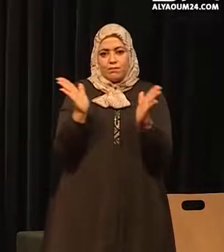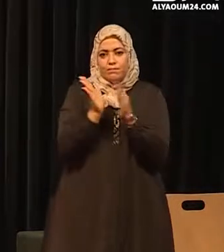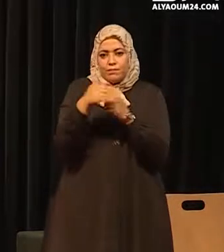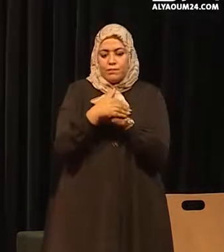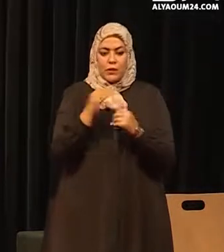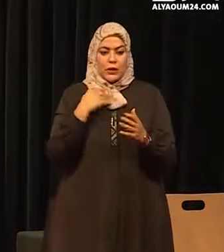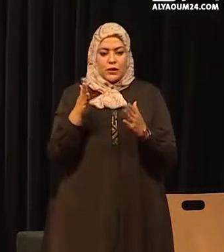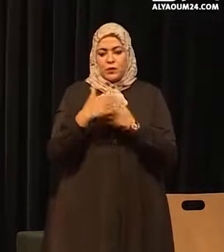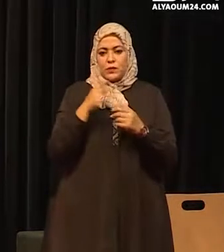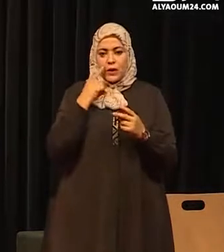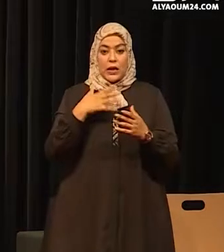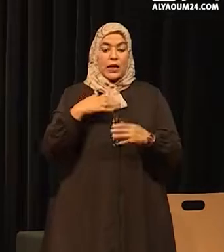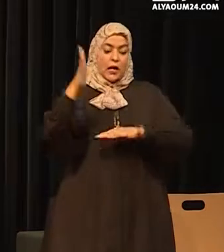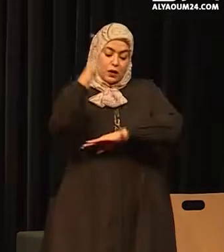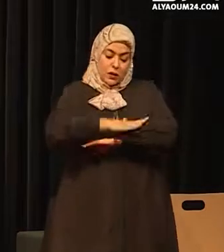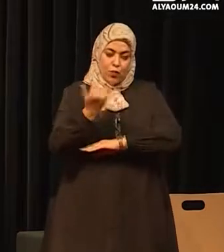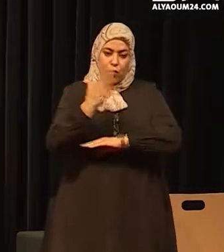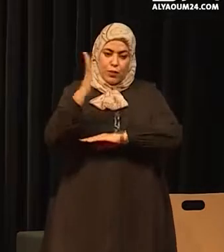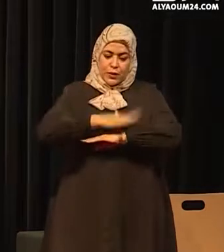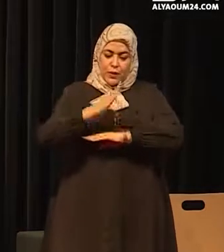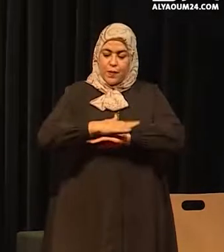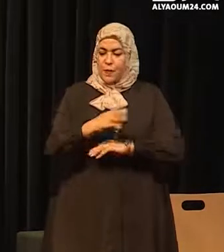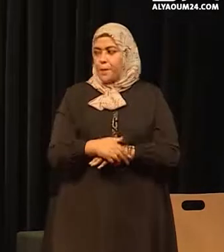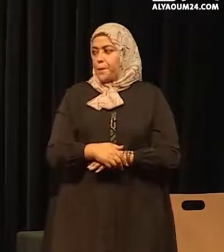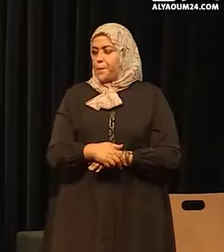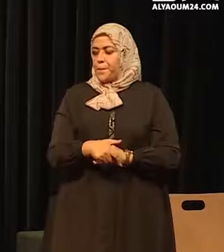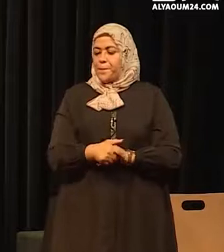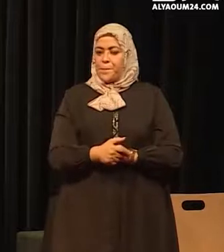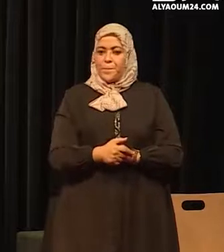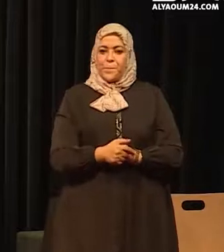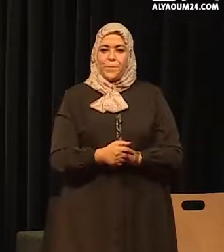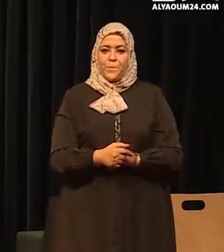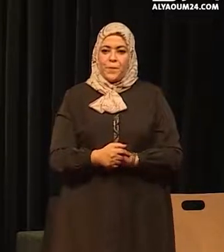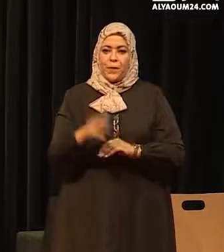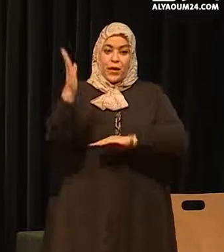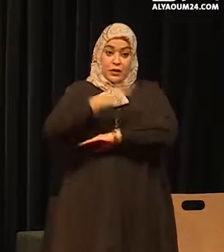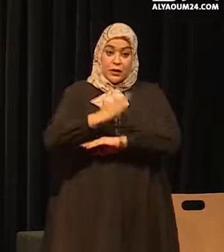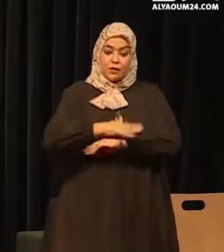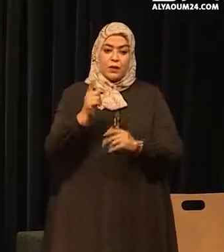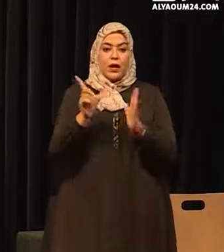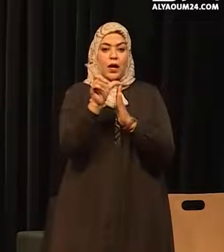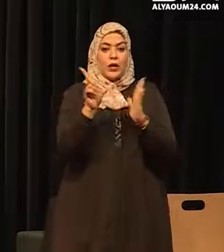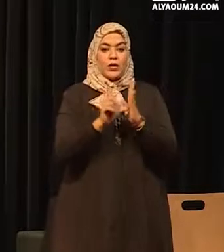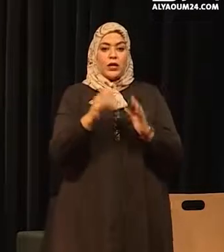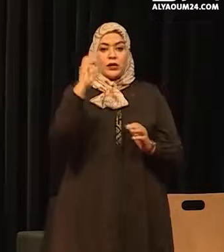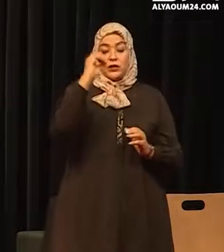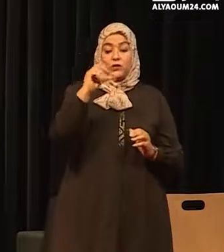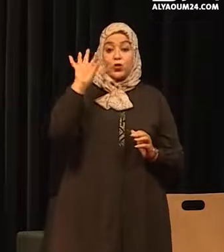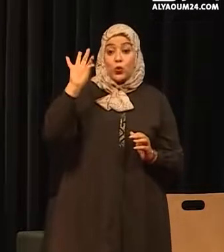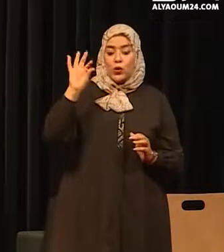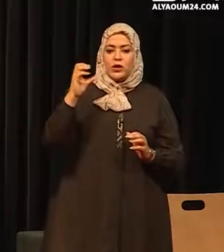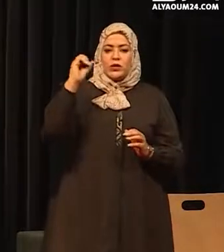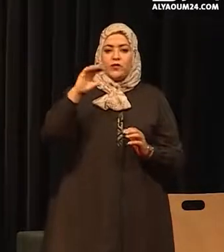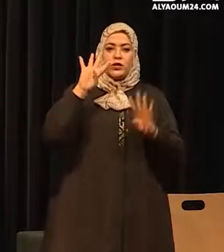احترام مقتضيات القانون 0908